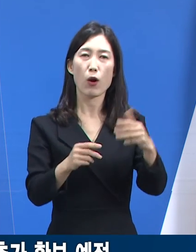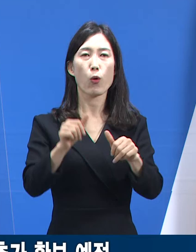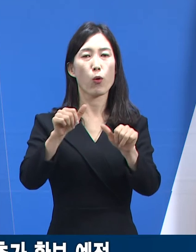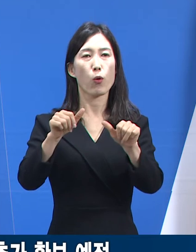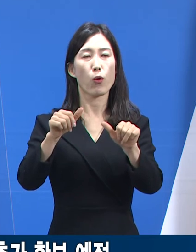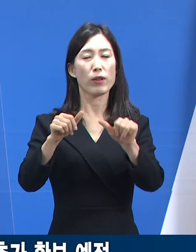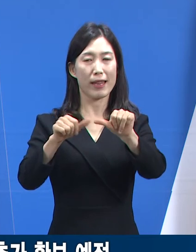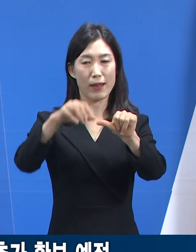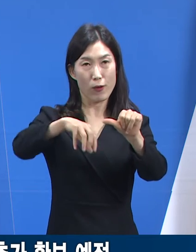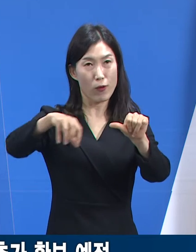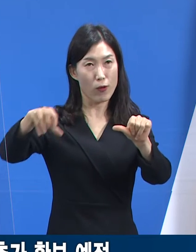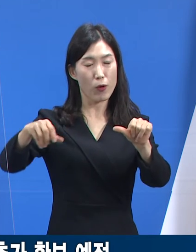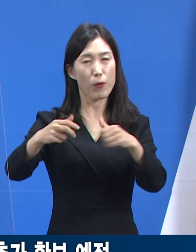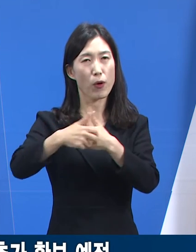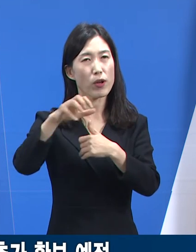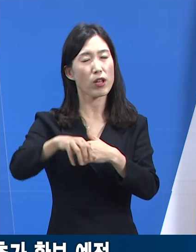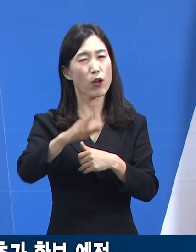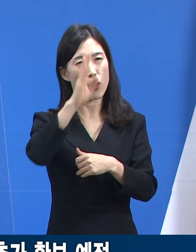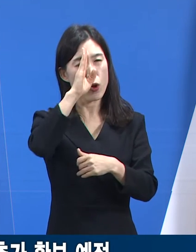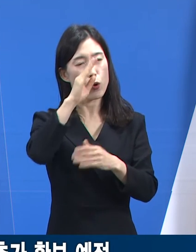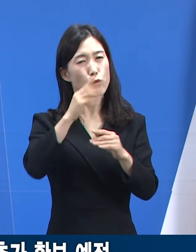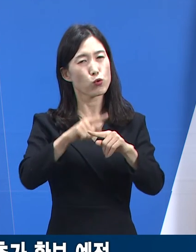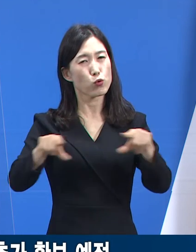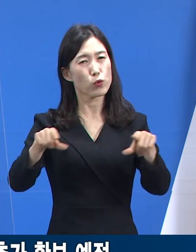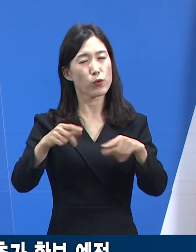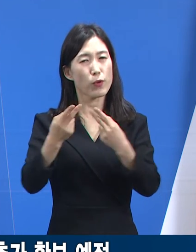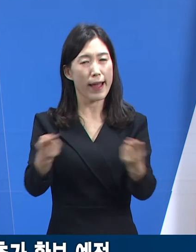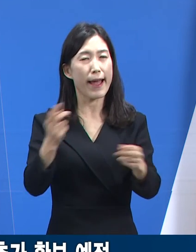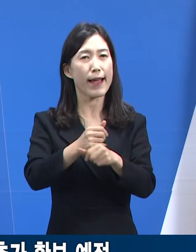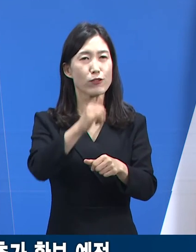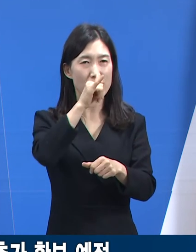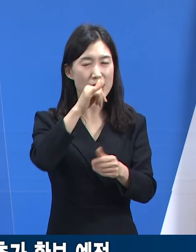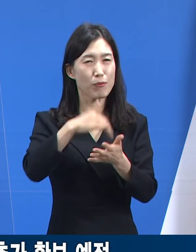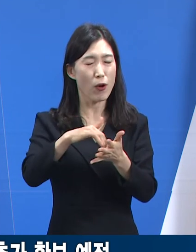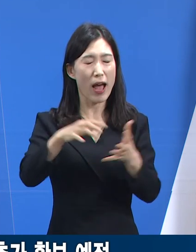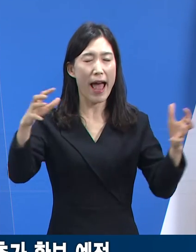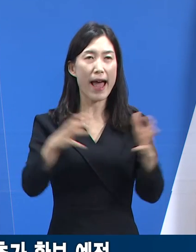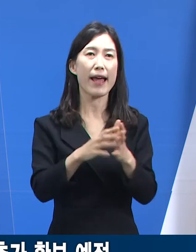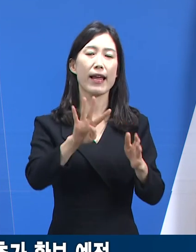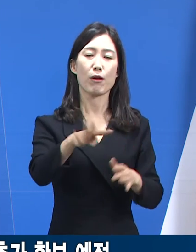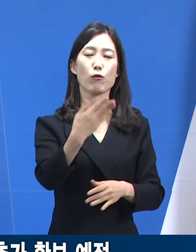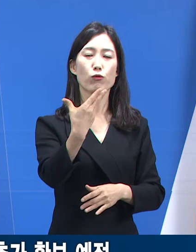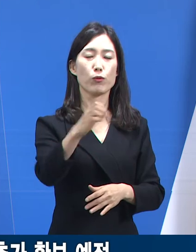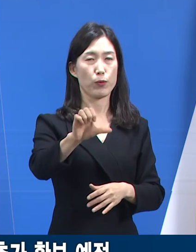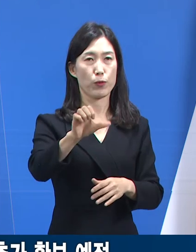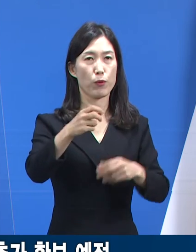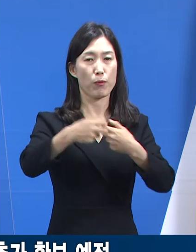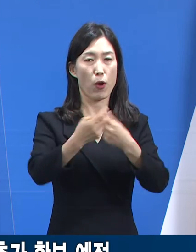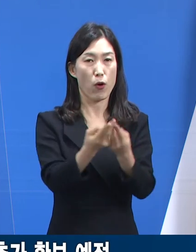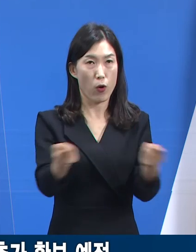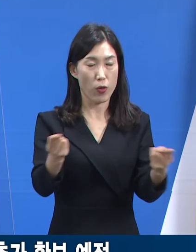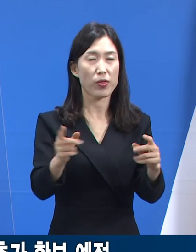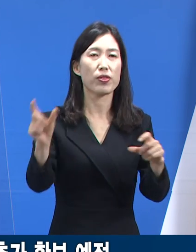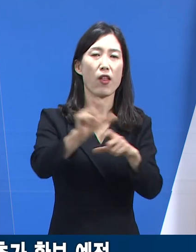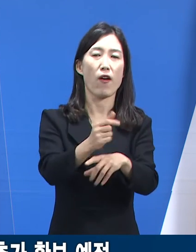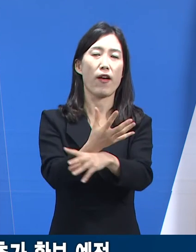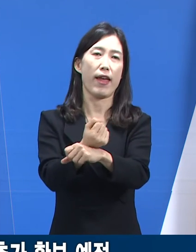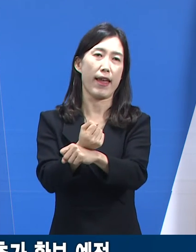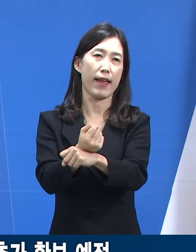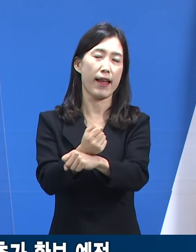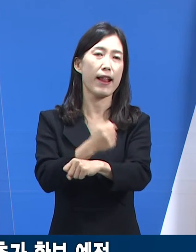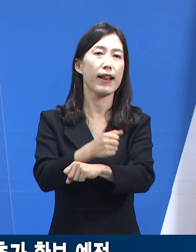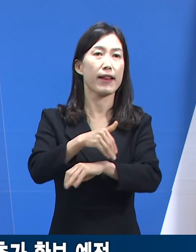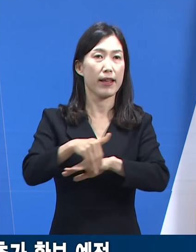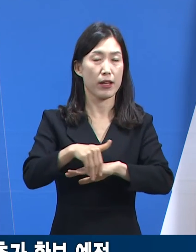상급종합병원에서 준중증 77병상 등 총 465병상을 추가로 확보할 예정입니다.